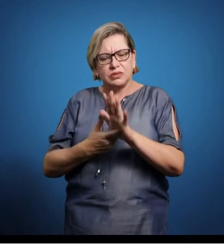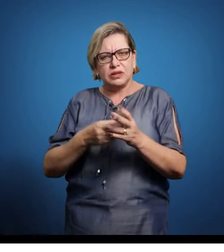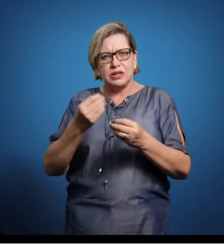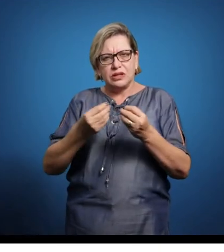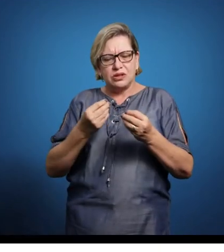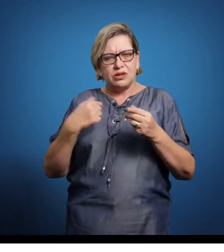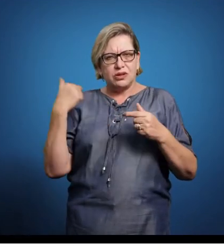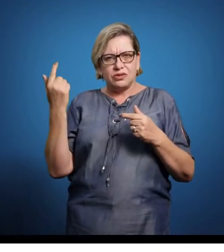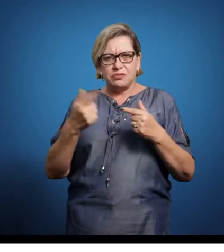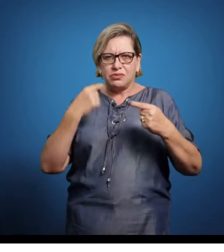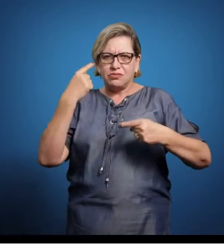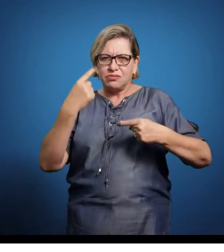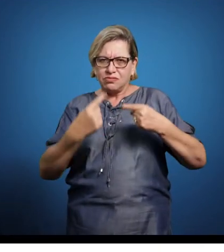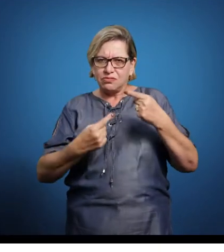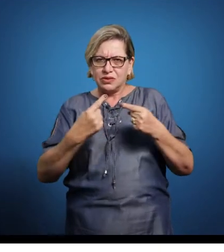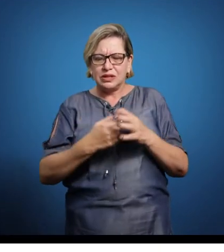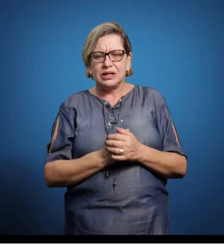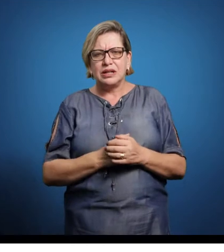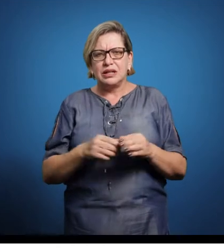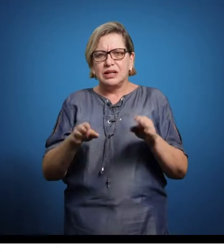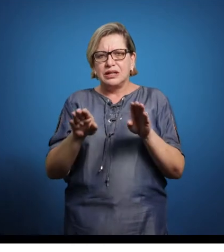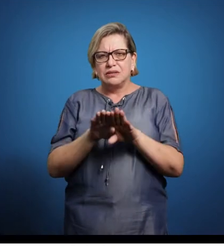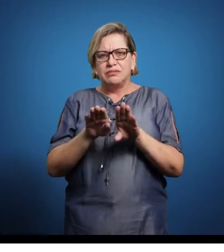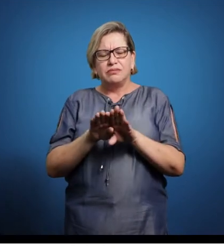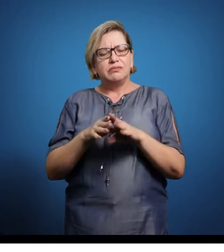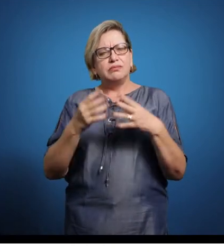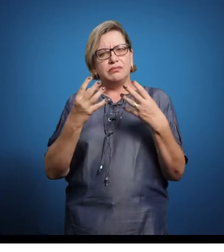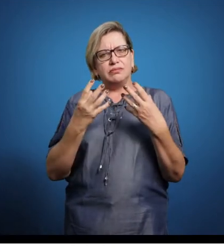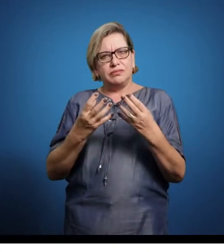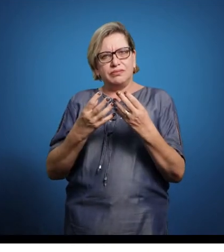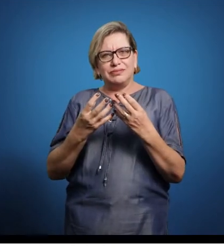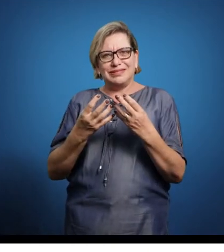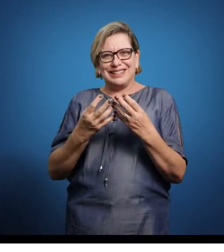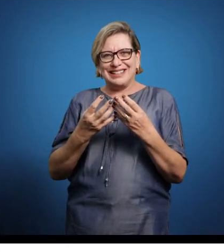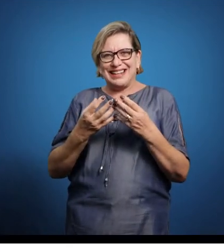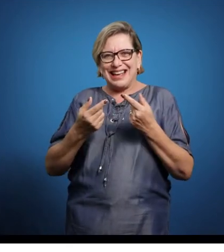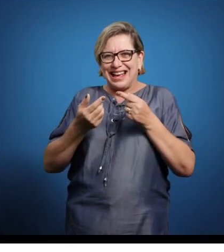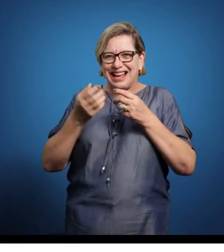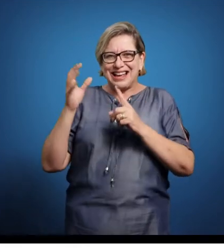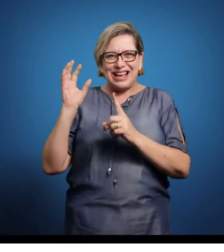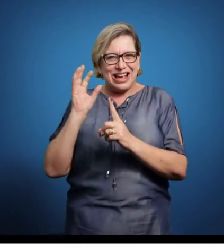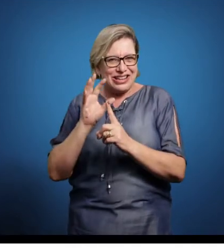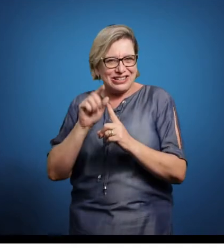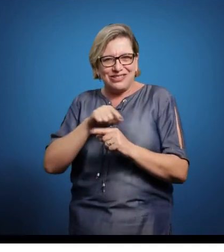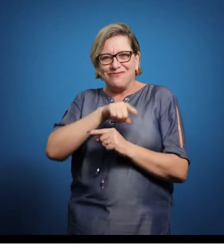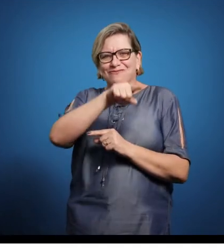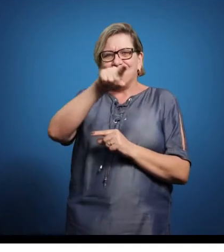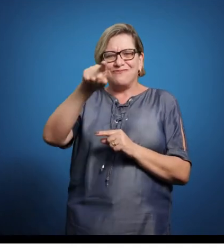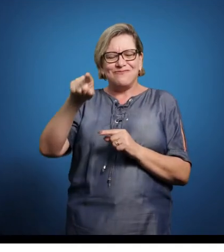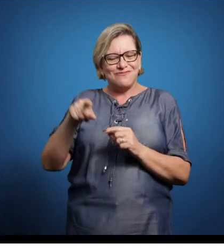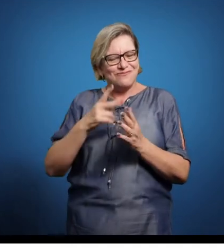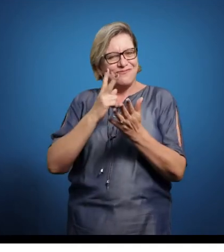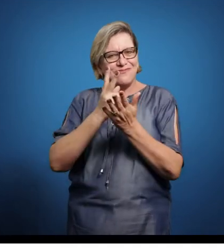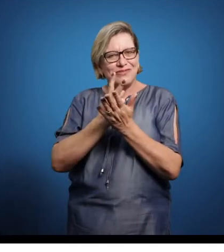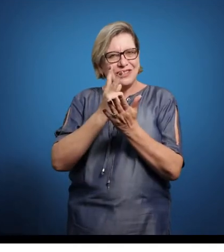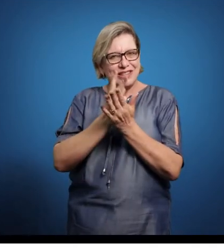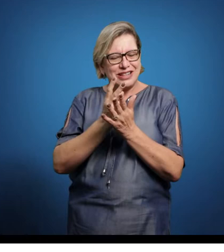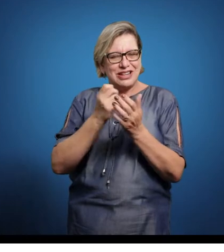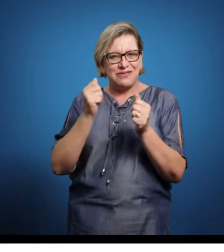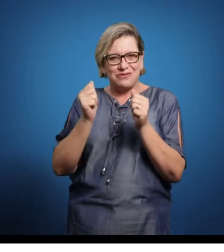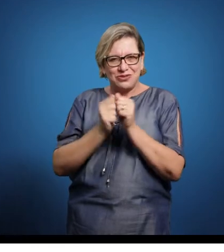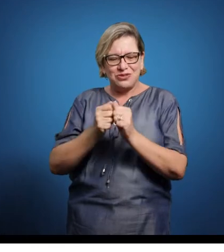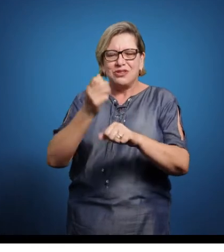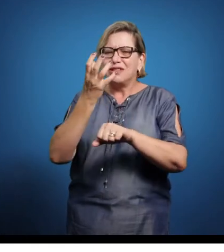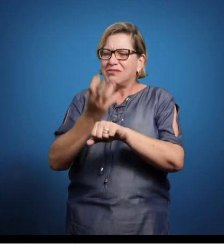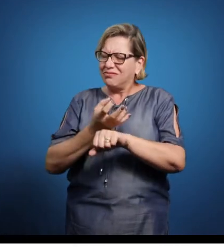trabalhar isso aí. Eu gostaria de convencer você a acompanhar de perto a nossa disciplina. Já